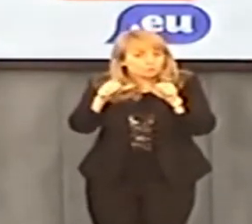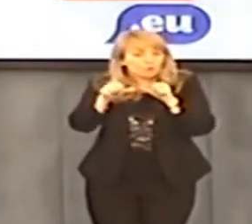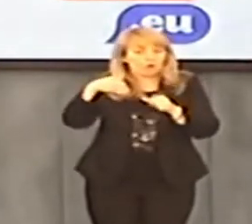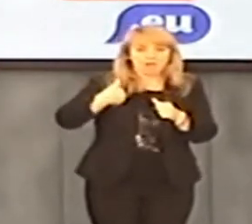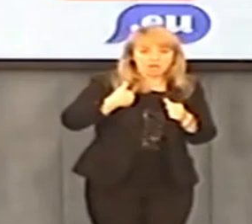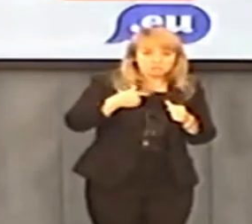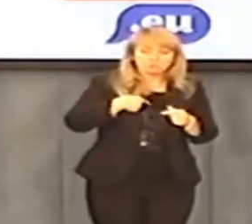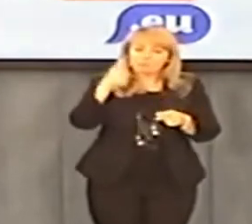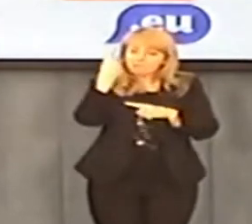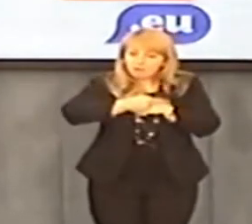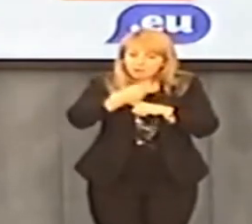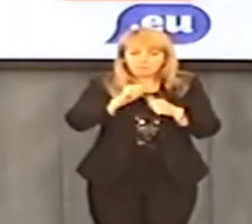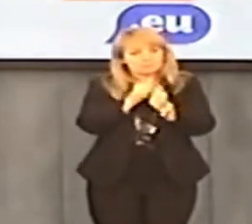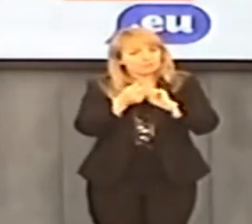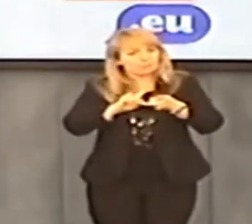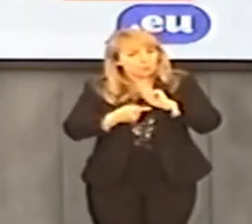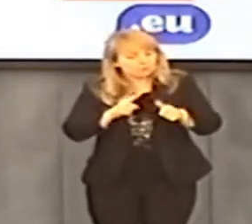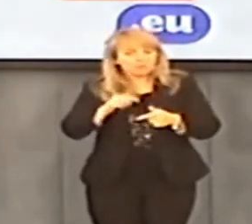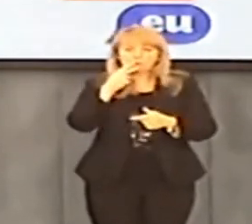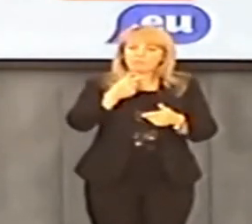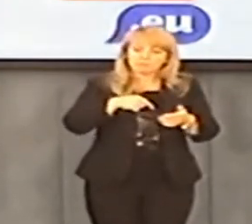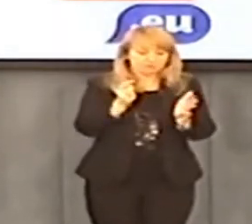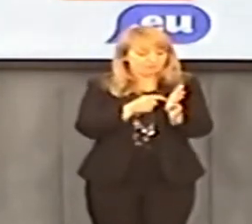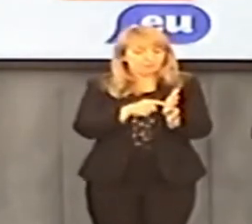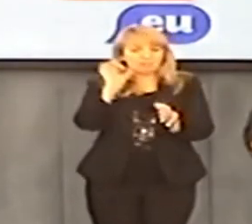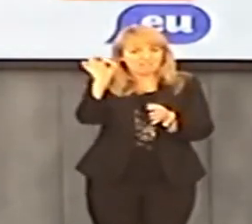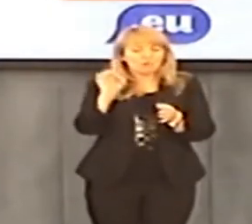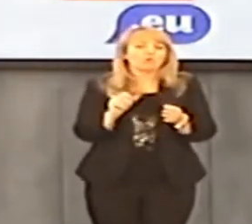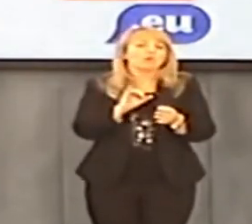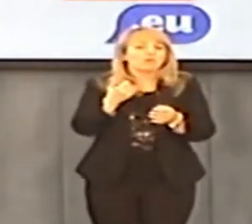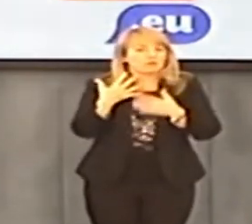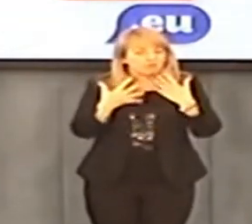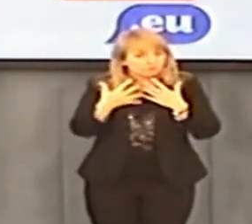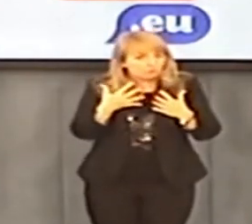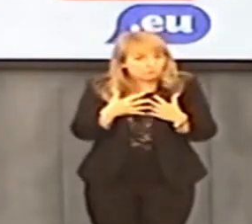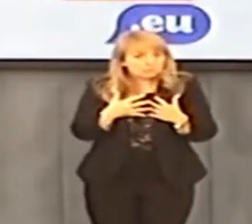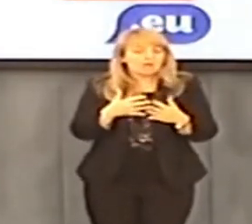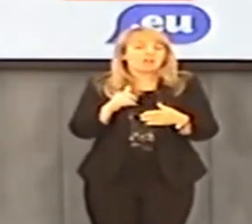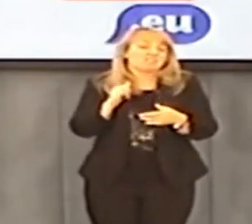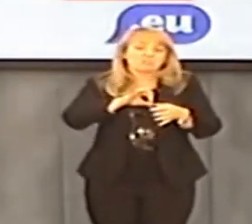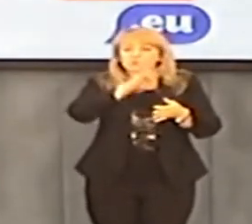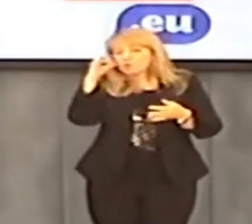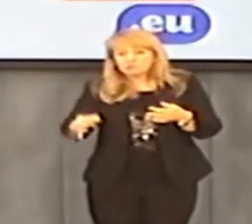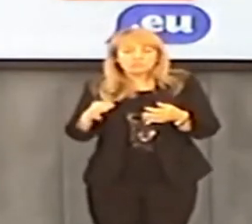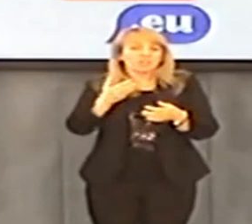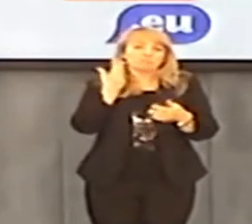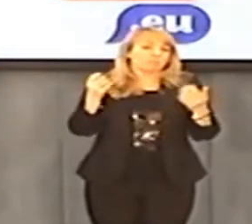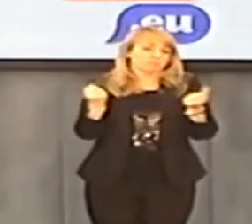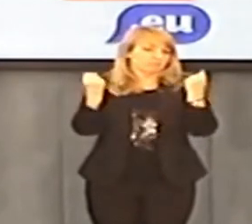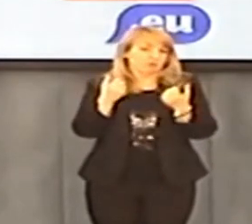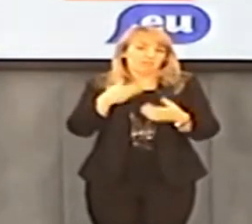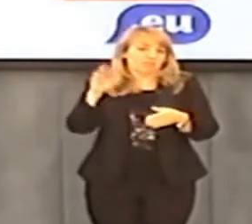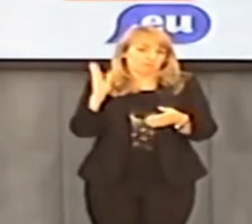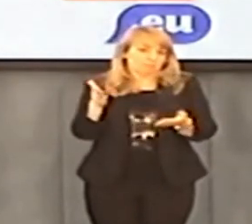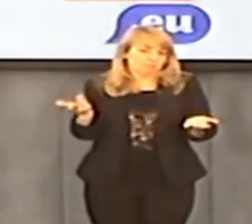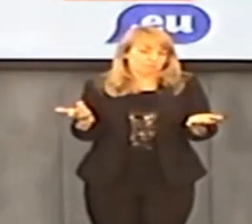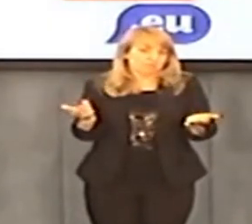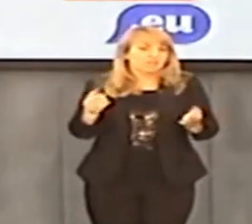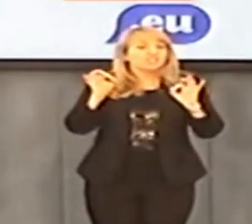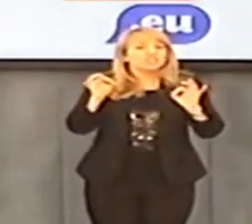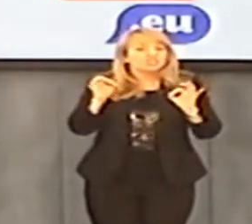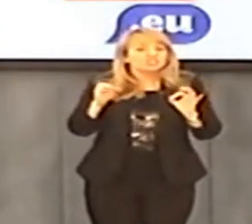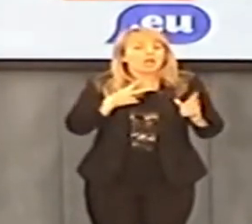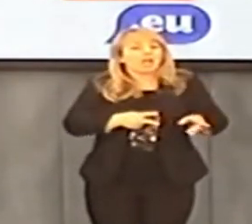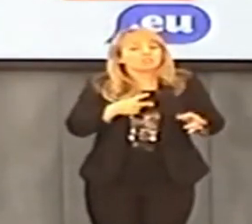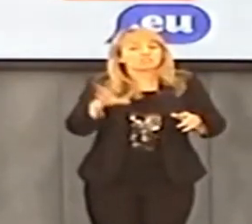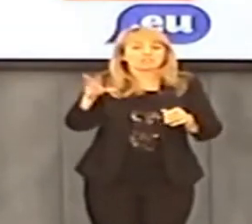Skontrolował Wielką Brytanię, nakazał zmianę polityki, pogroził różnymi funkcjami. Poinformowaliśmy o tym również polski rząd i także nie